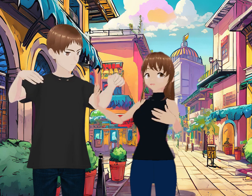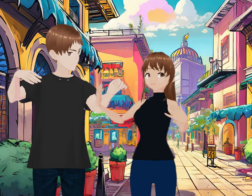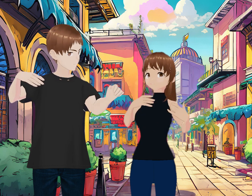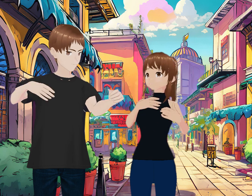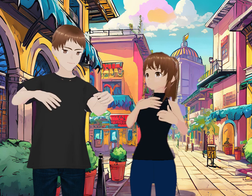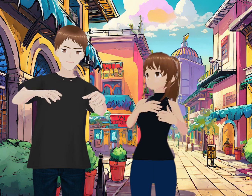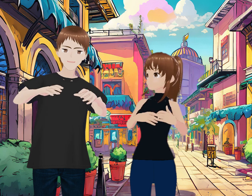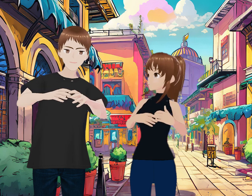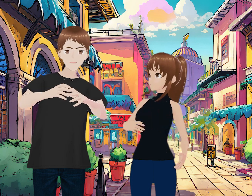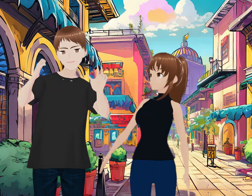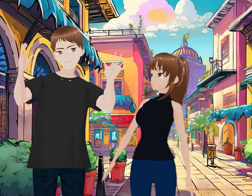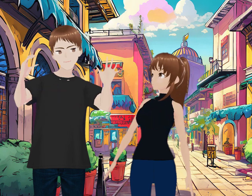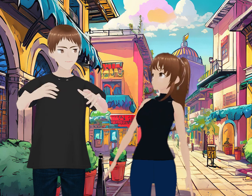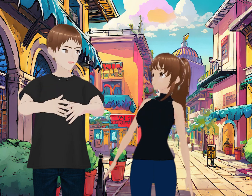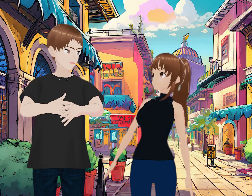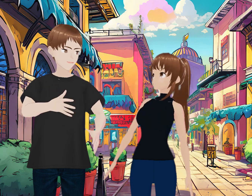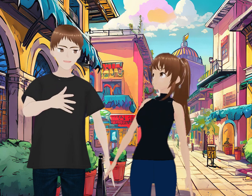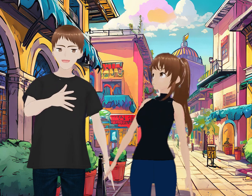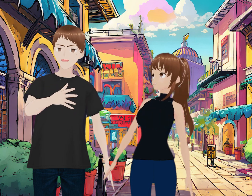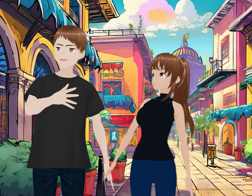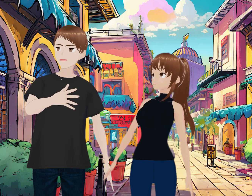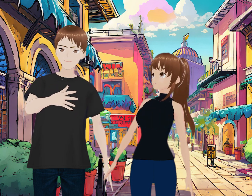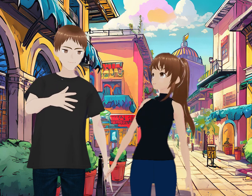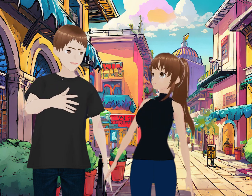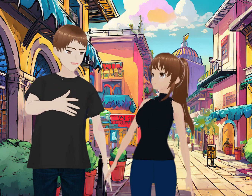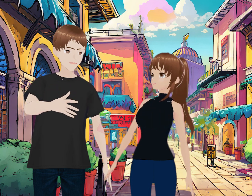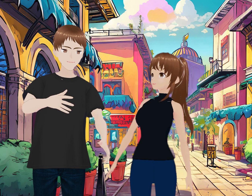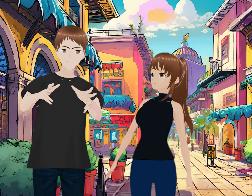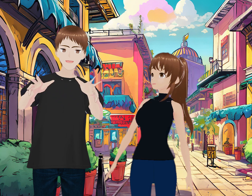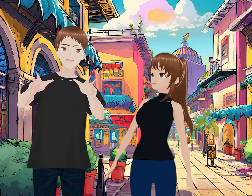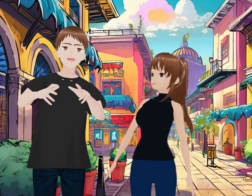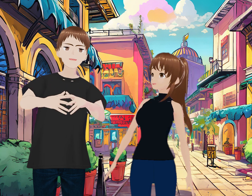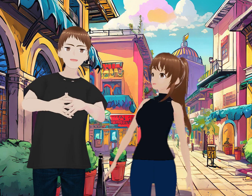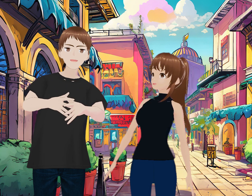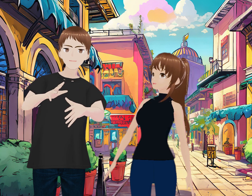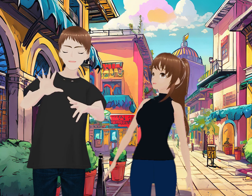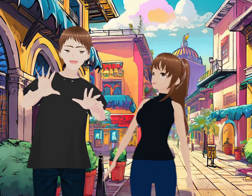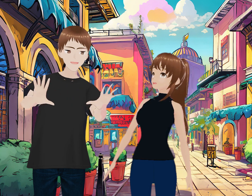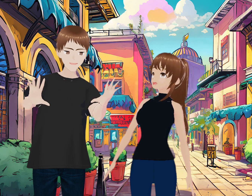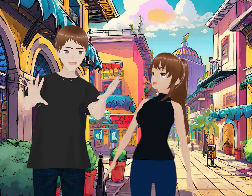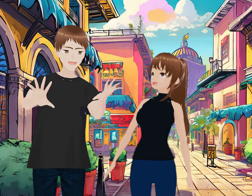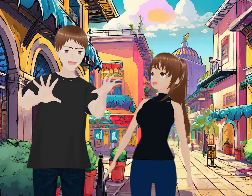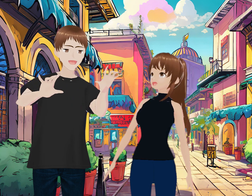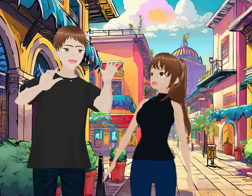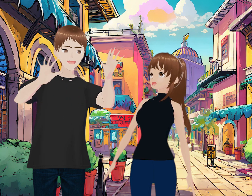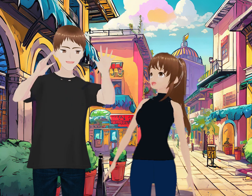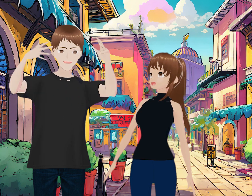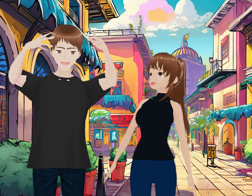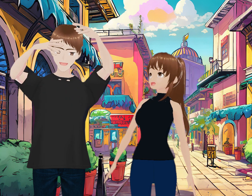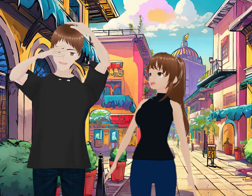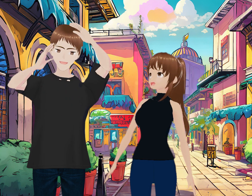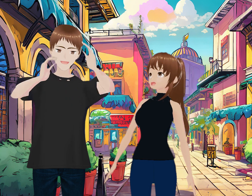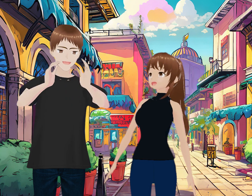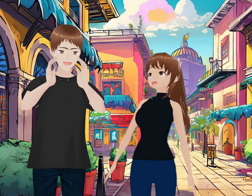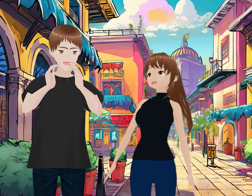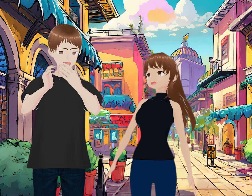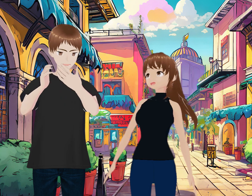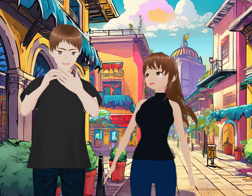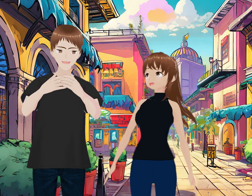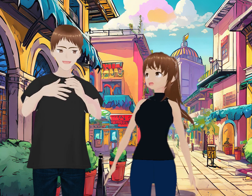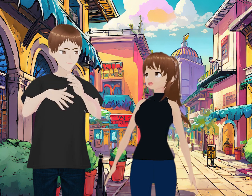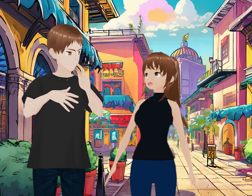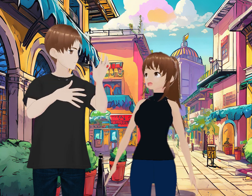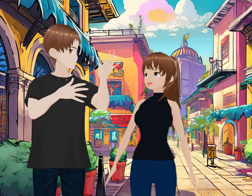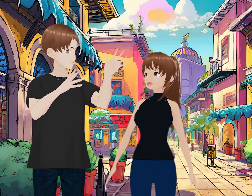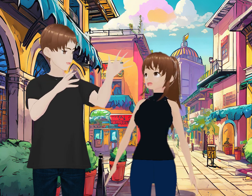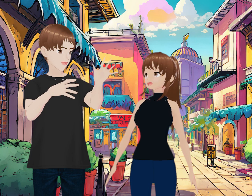muy combinaditos. Sí, bueno, también tiene que ver con que no, todavía necesitamos un animador, un modelador 3D, que tal vez nos ayude a que le